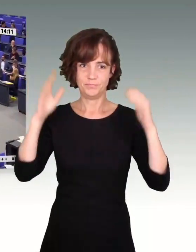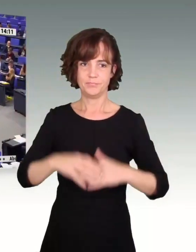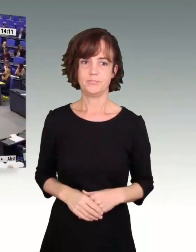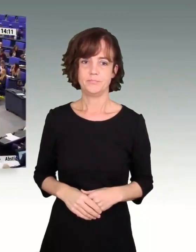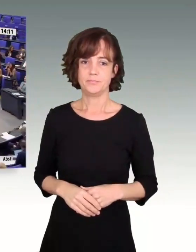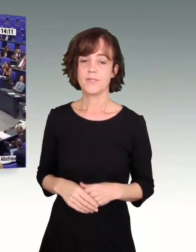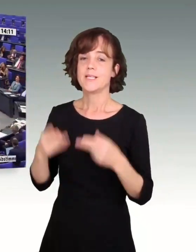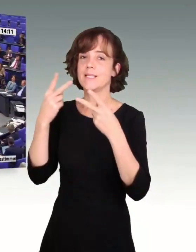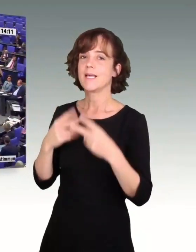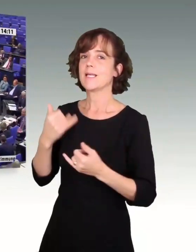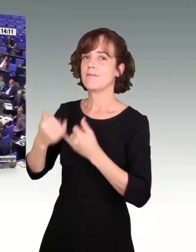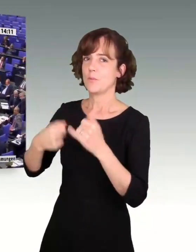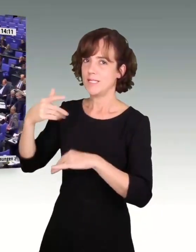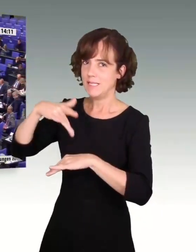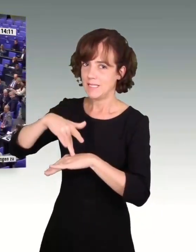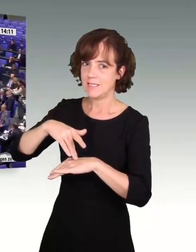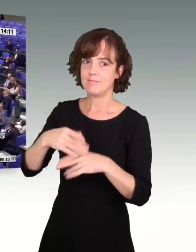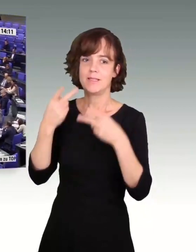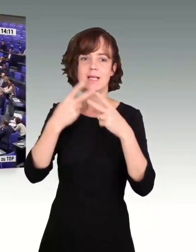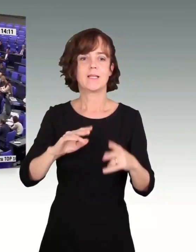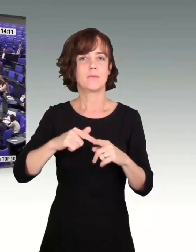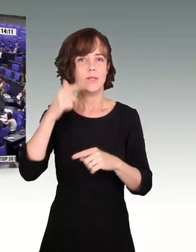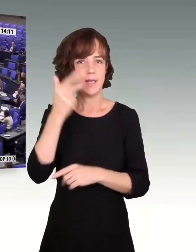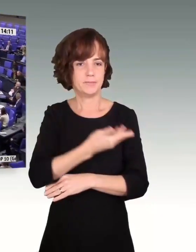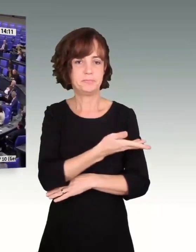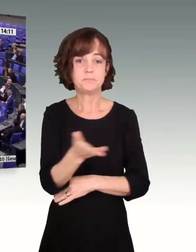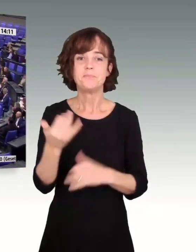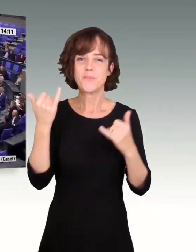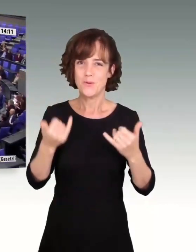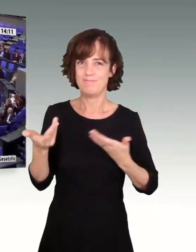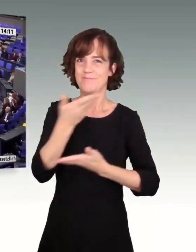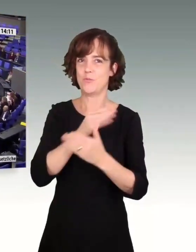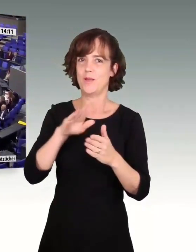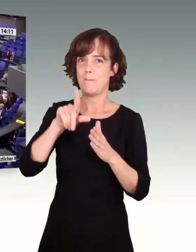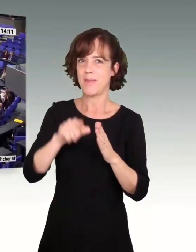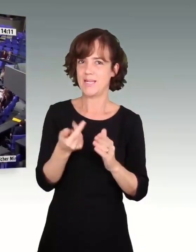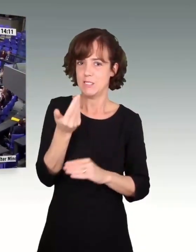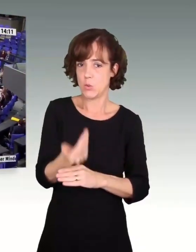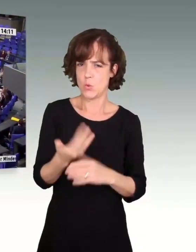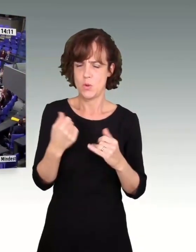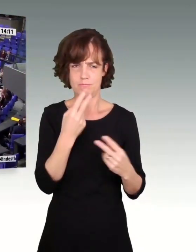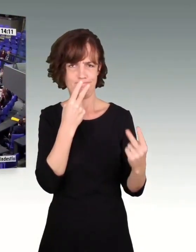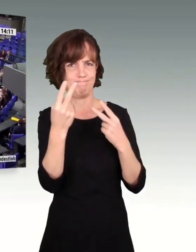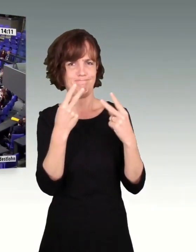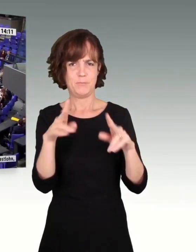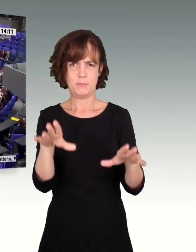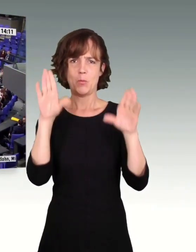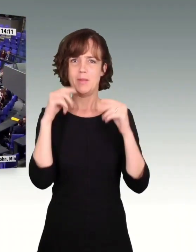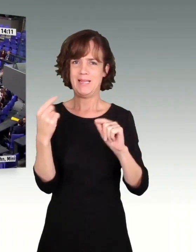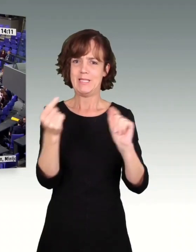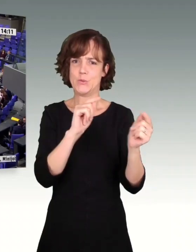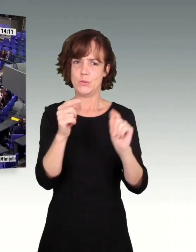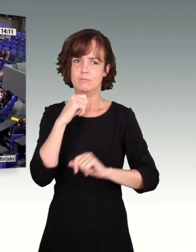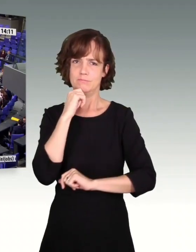Sehr geehrte Frau Präsidentin! Sehr geehrte Damen und Herren! Wir reden heute über Mindestlohn. Was ich heute in der Diskussion gehört habe für jemanden, der